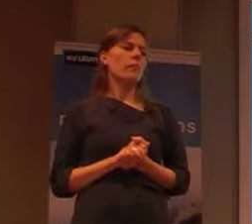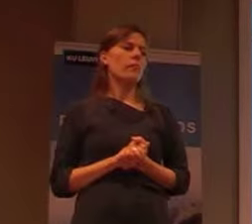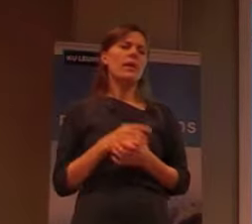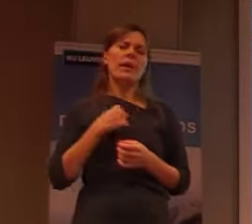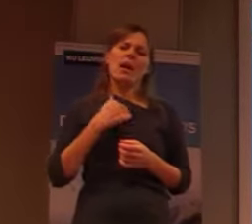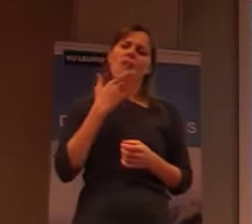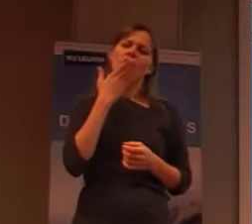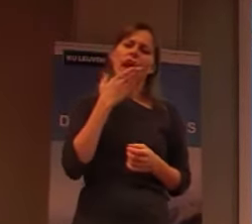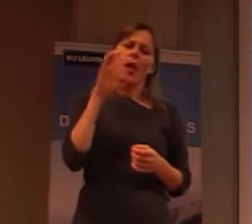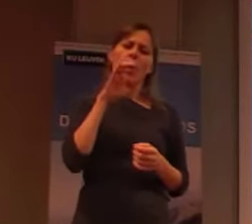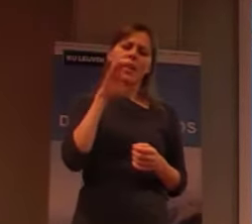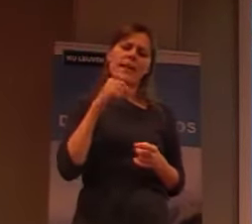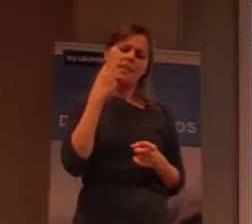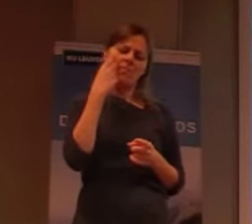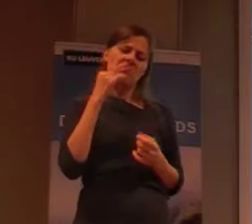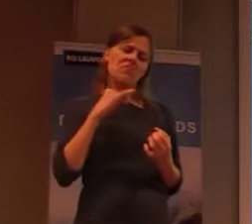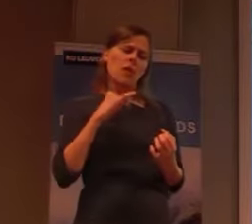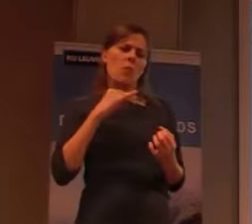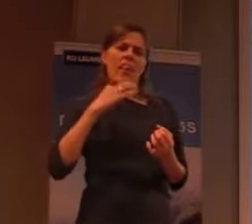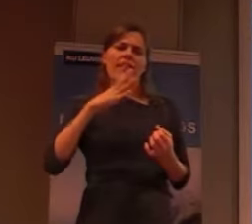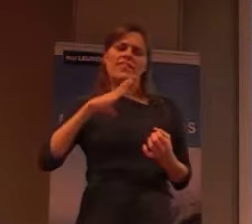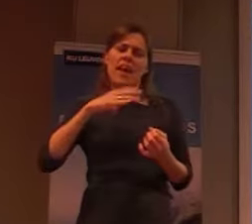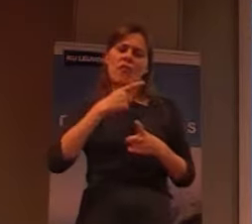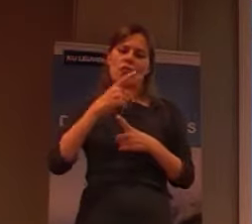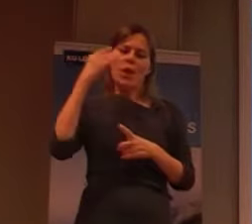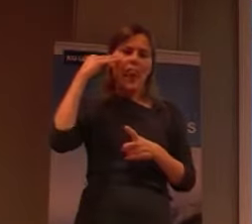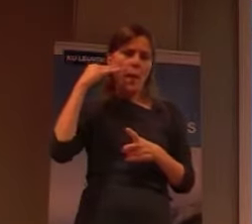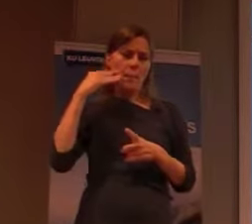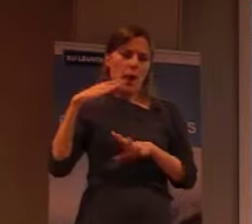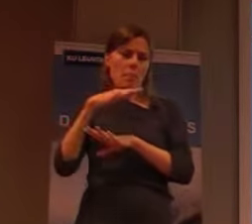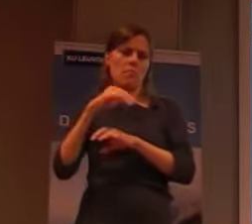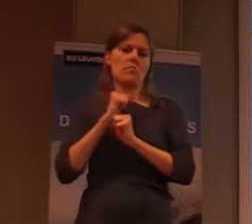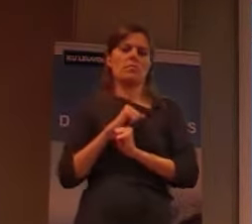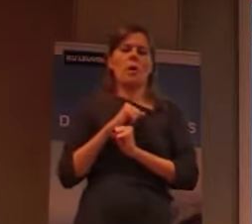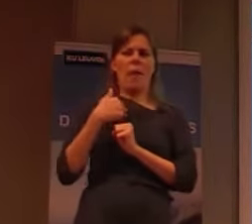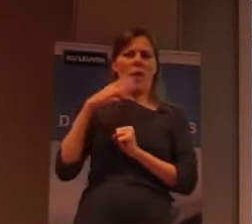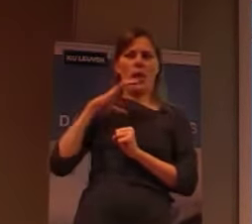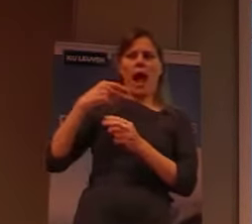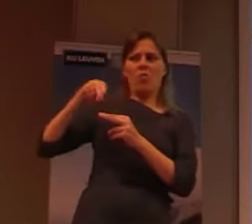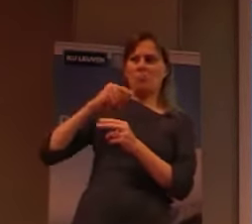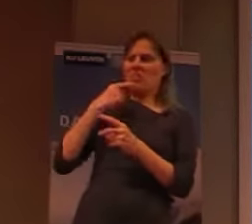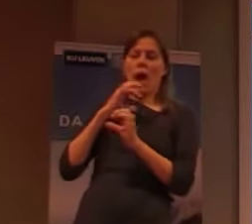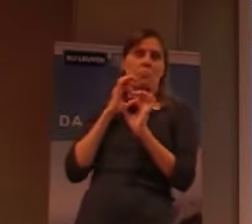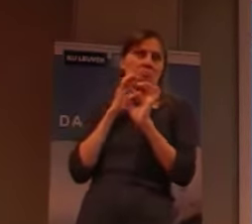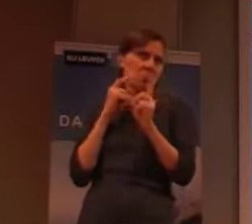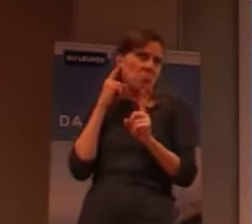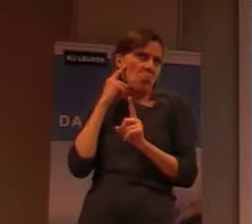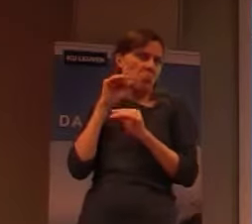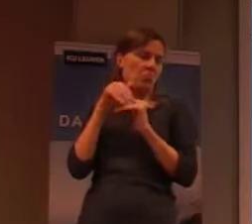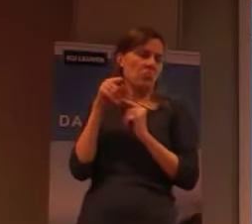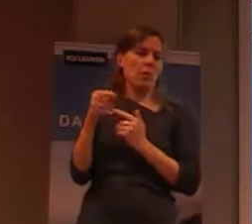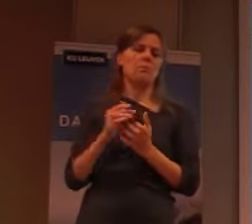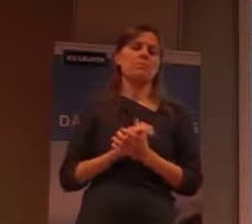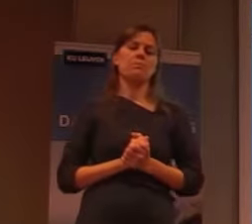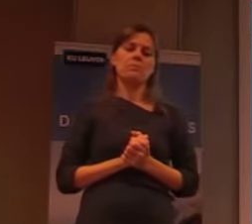geïnteresseerd in leeprasitis, die zeggen, we hebben er eigenlijk nog nooit van gehoord. En dus, dan vroeg ik het ook eens aan een